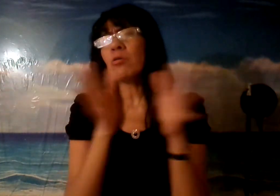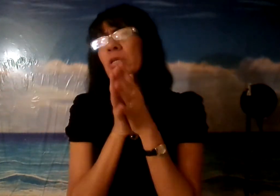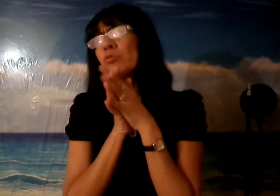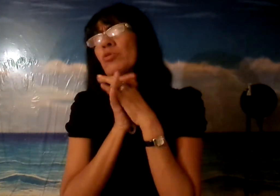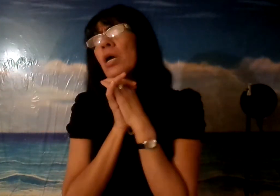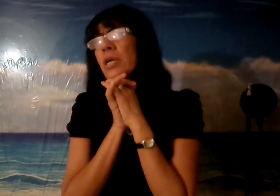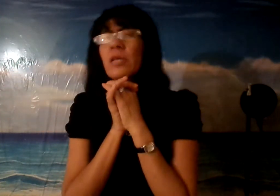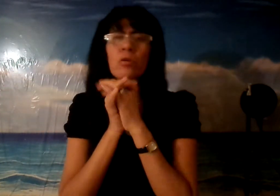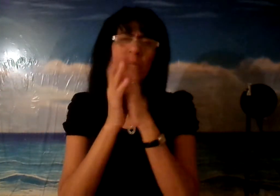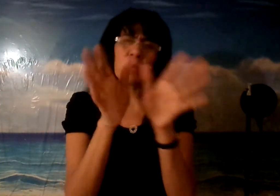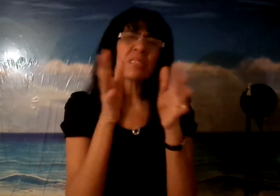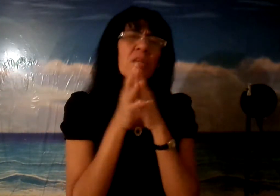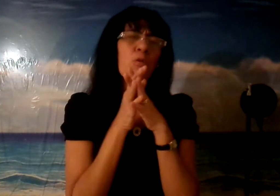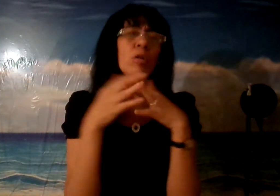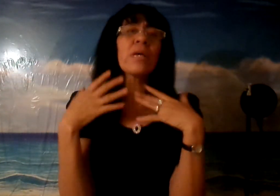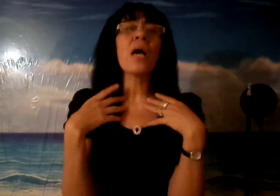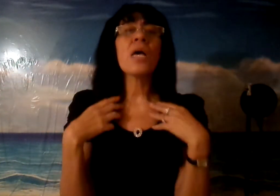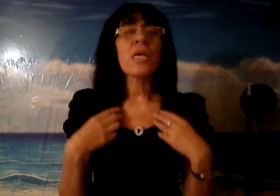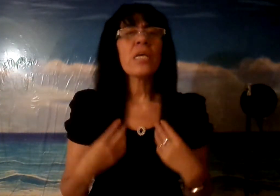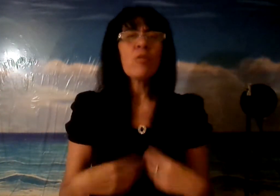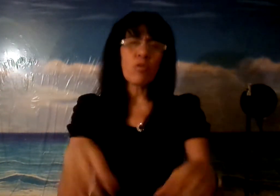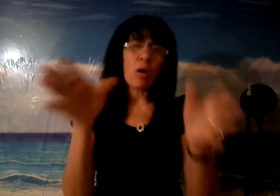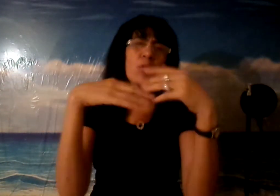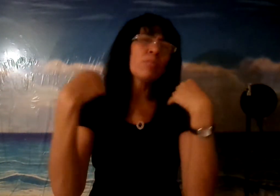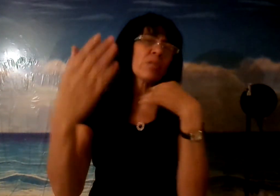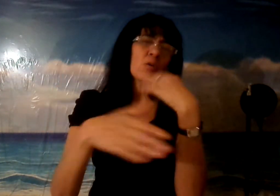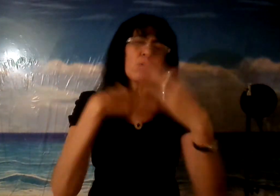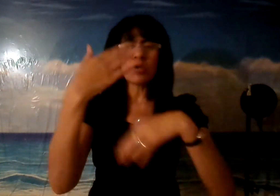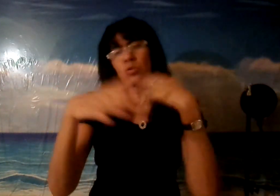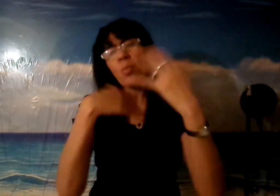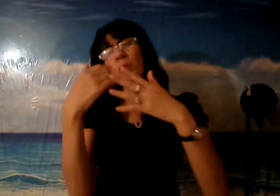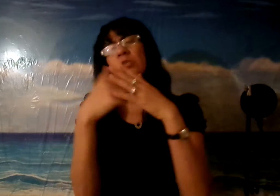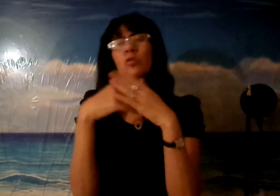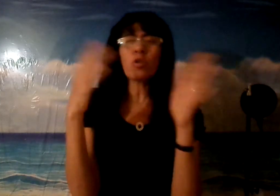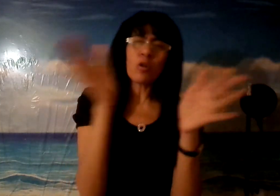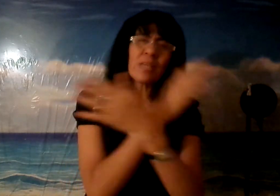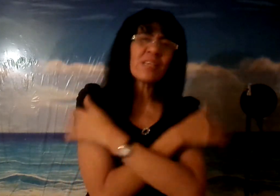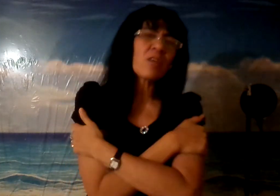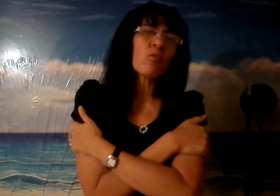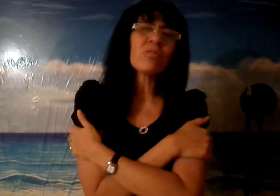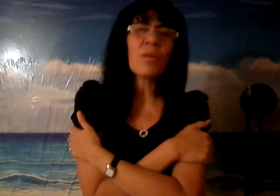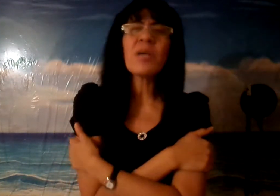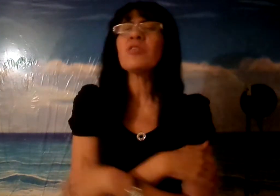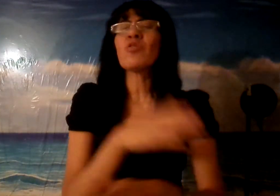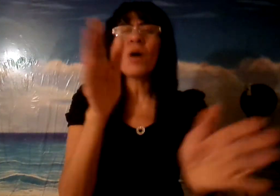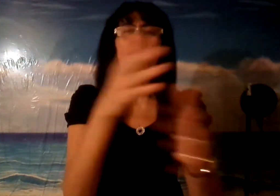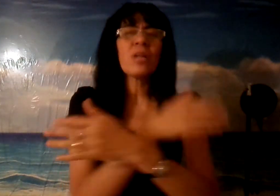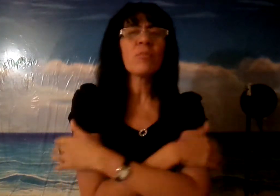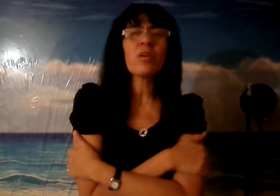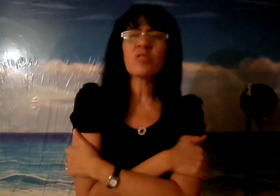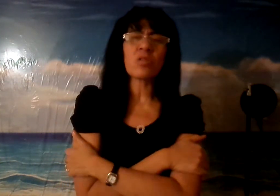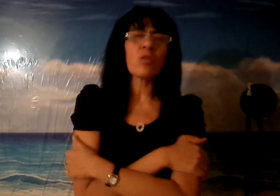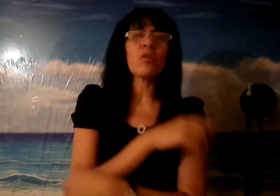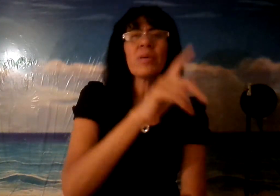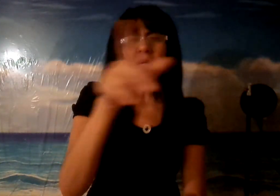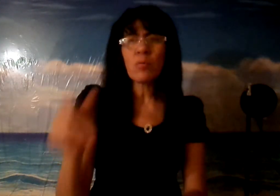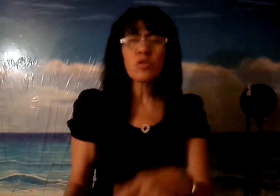contra tuya y que Dios tenga misericordia y orando los unos por los otros y todo lo que dijeron contra mía yo los amo en el amor de Jesús que a Dios le bendiga mucho